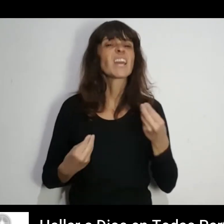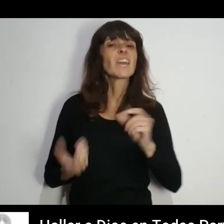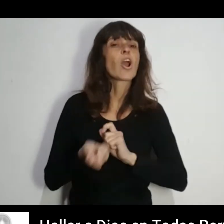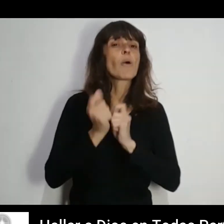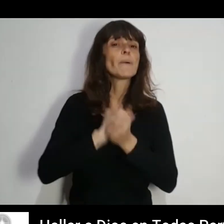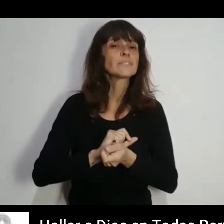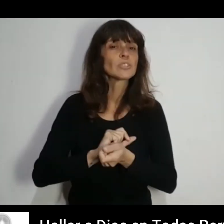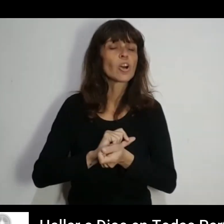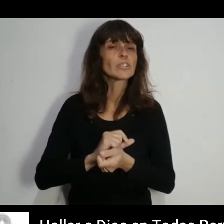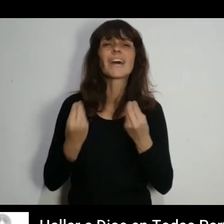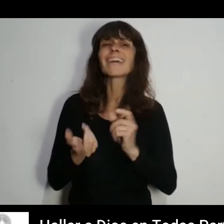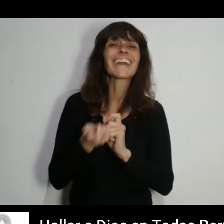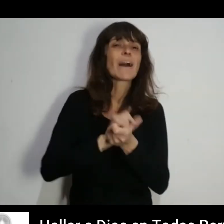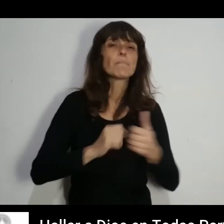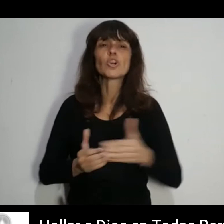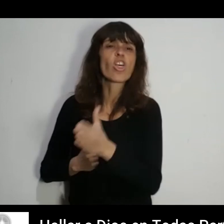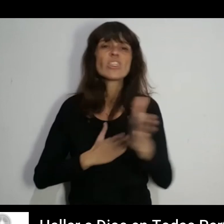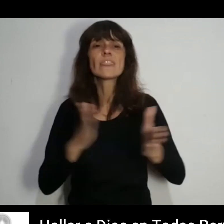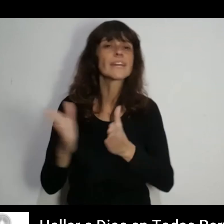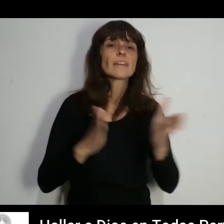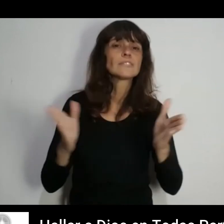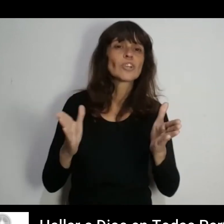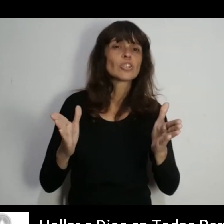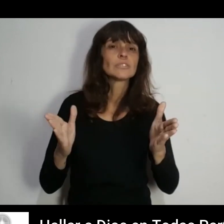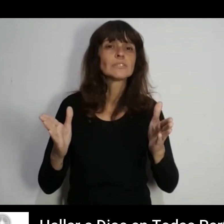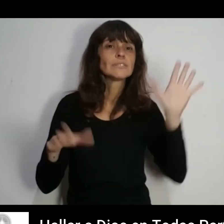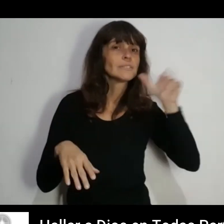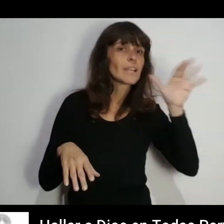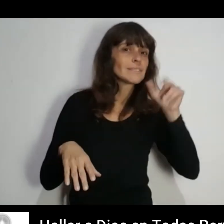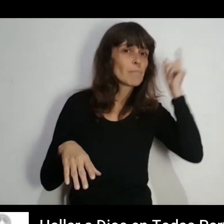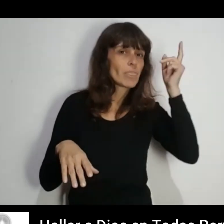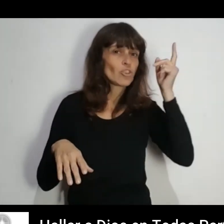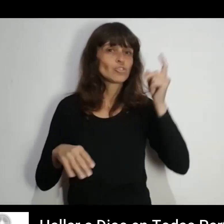¿A qué conversión? ¿A qué cambio de dirección te está llamando?